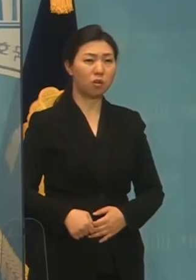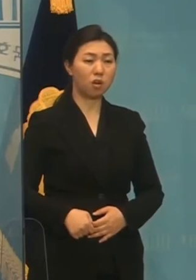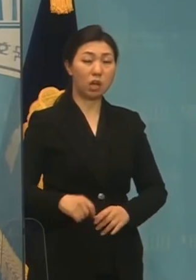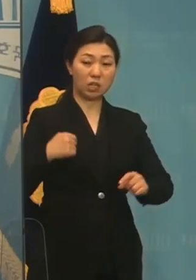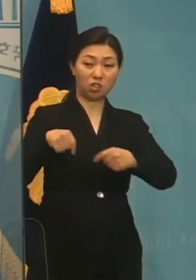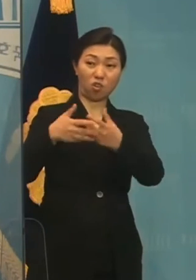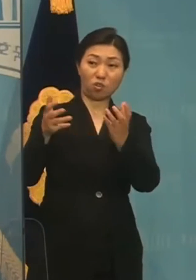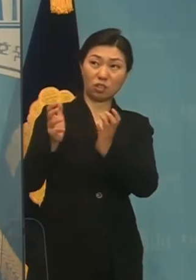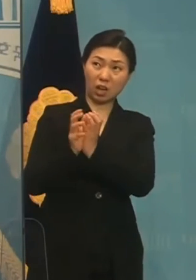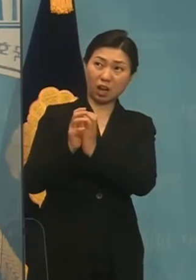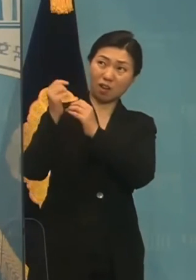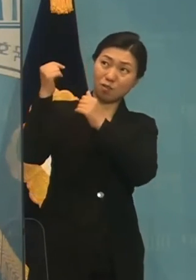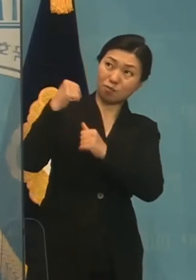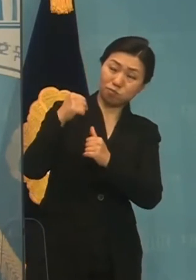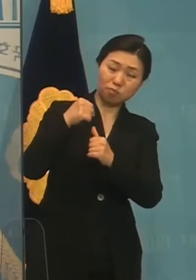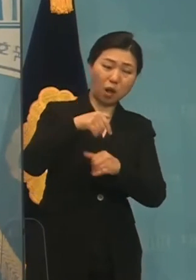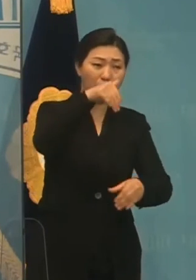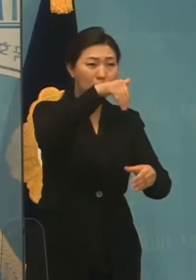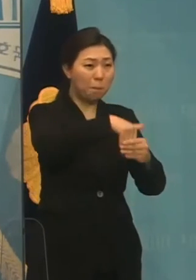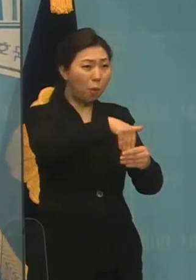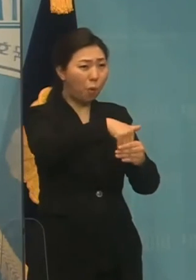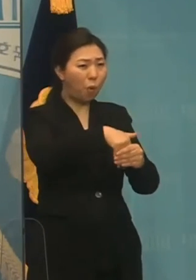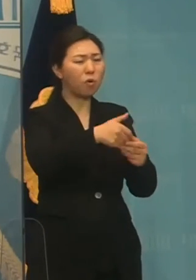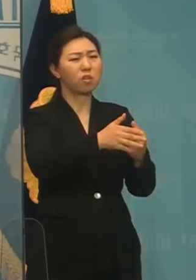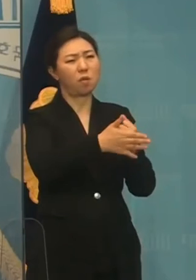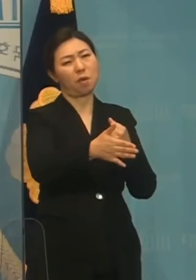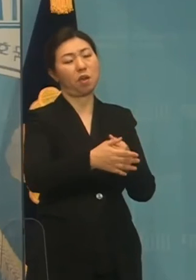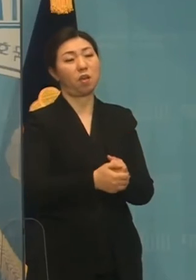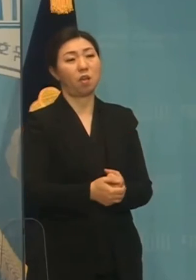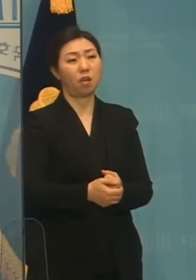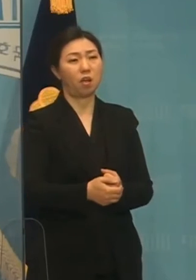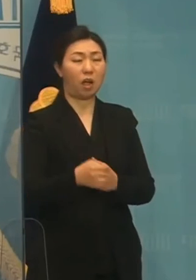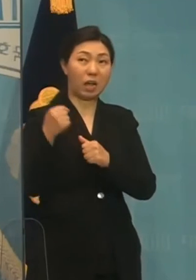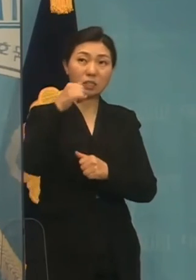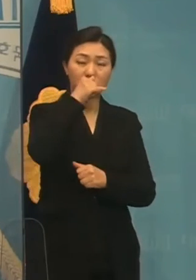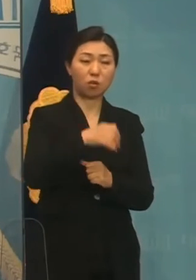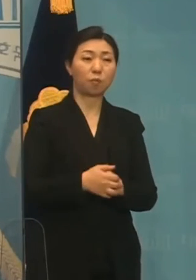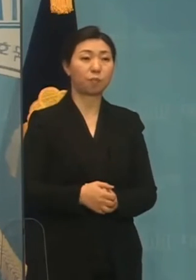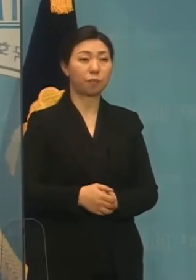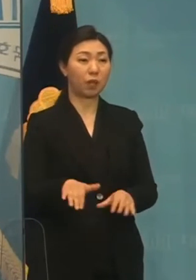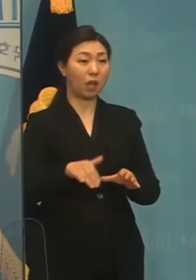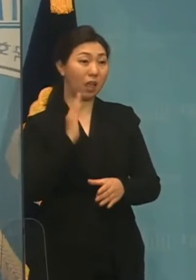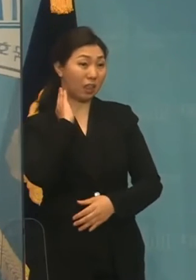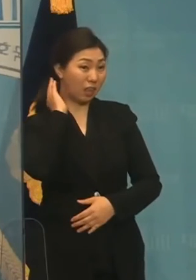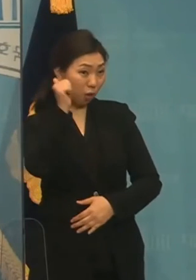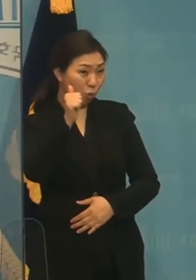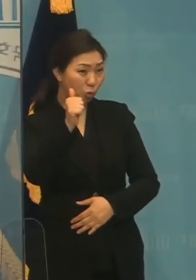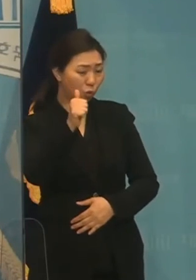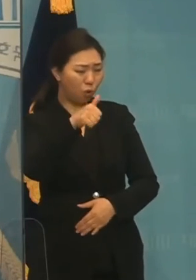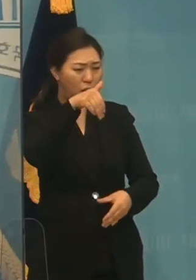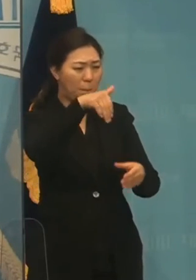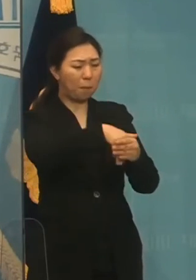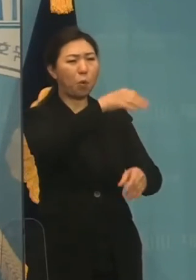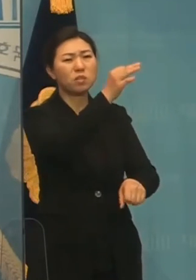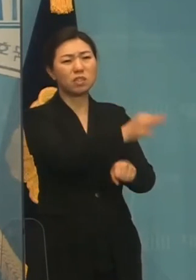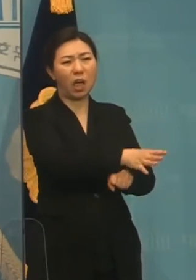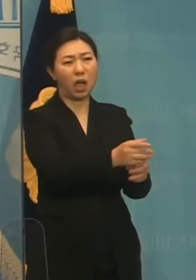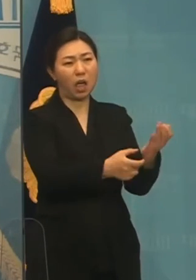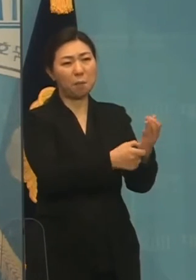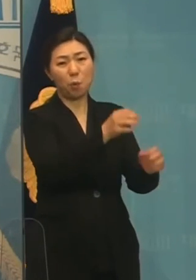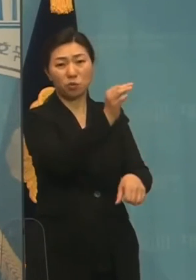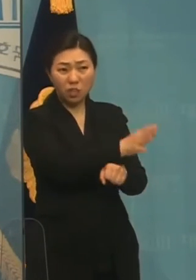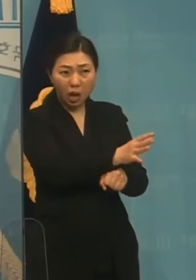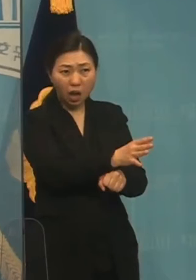무력화했습니다. 특히 대통령까지 선거공항, 매표공항에 가세했다는 점은 매우